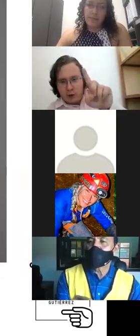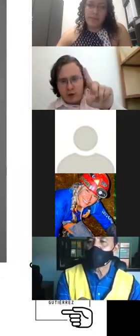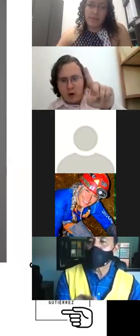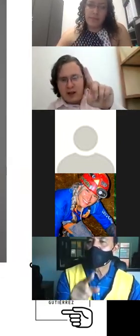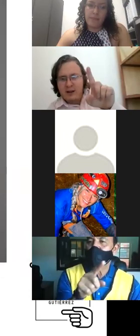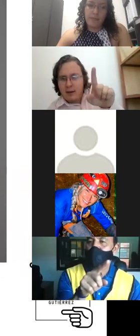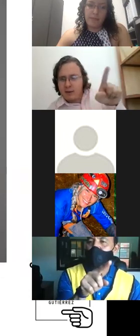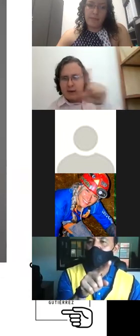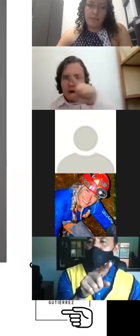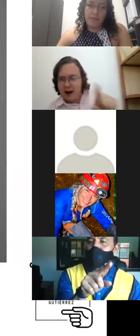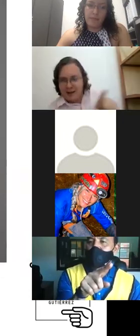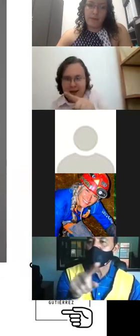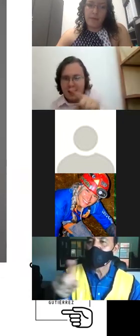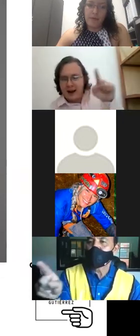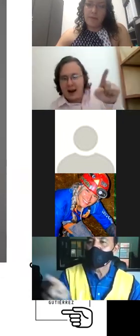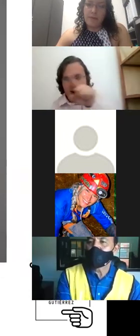dedo índice vamos a dibujar la Z en el aire